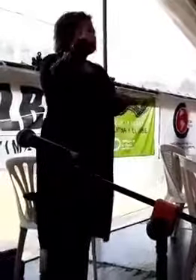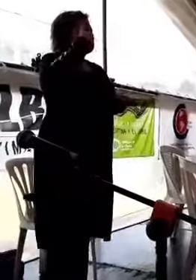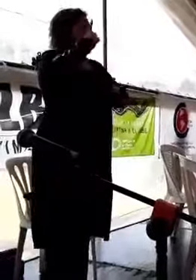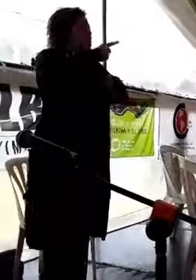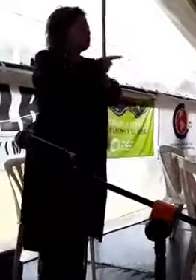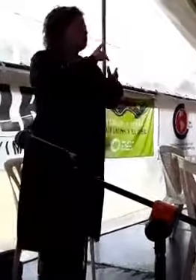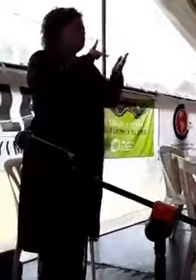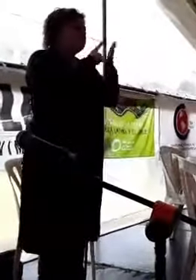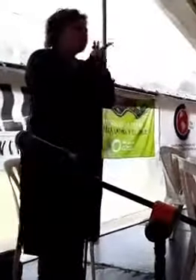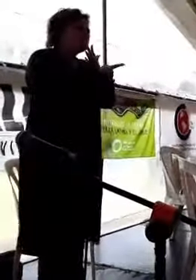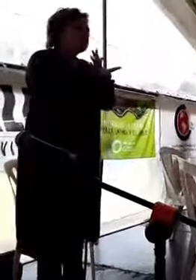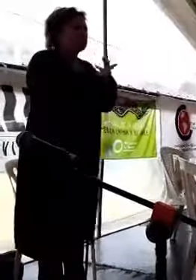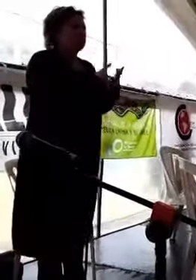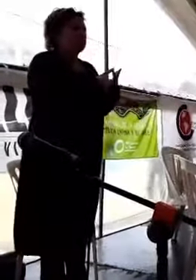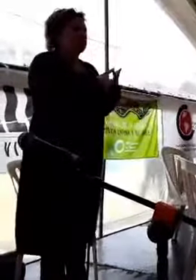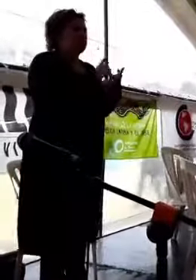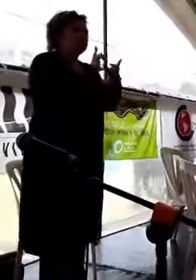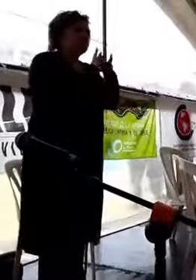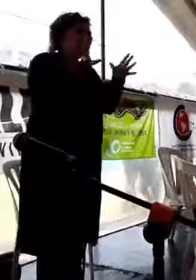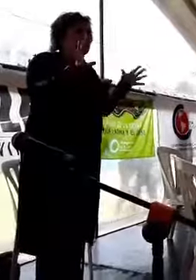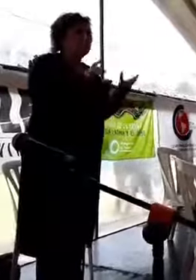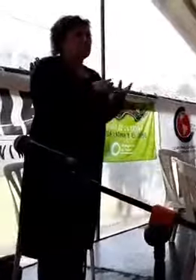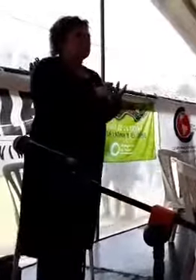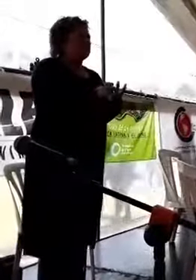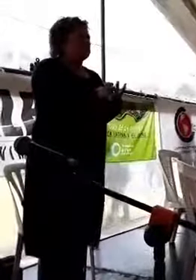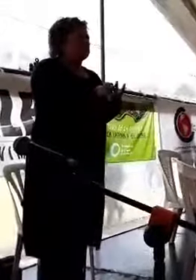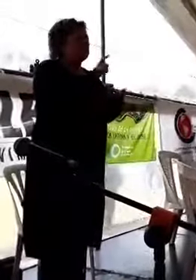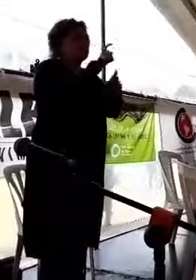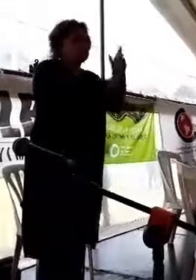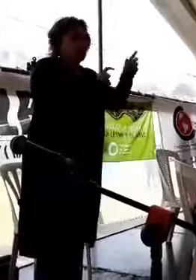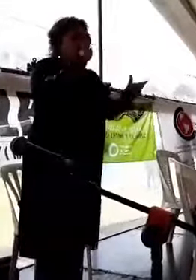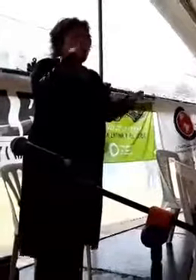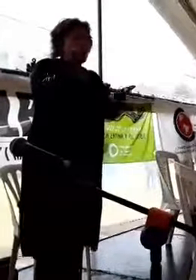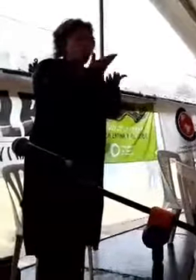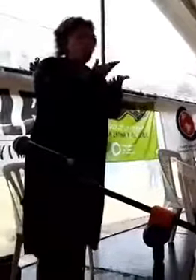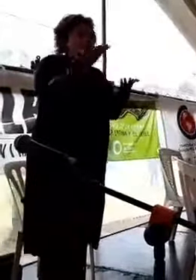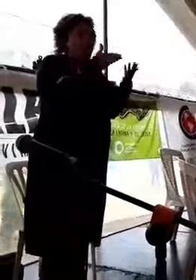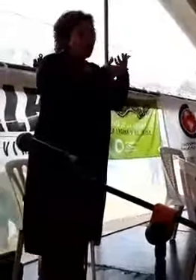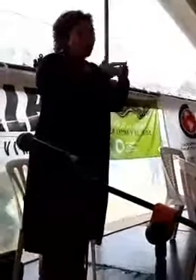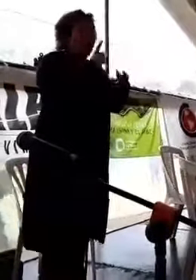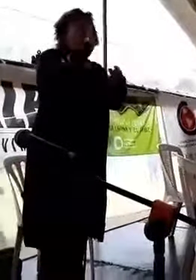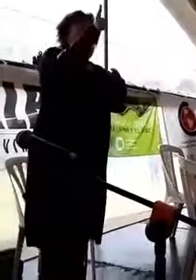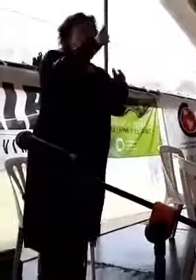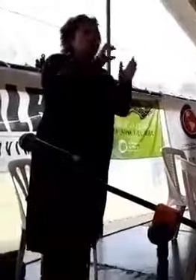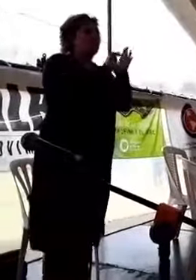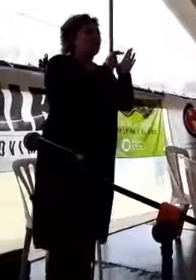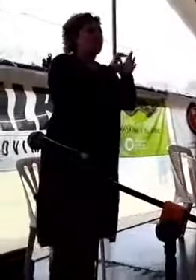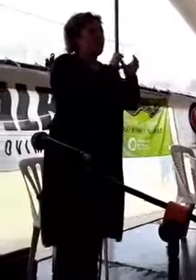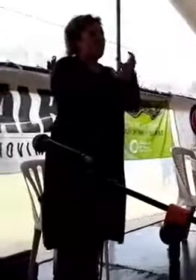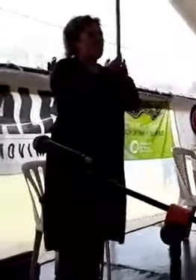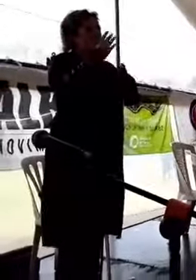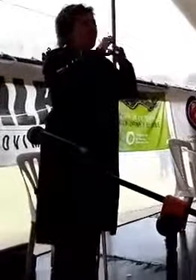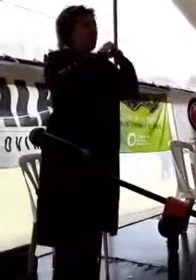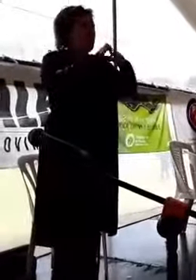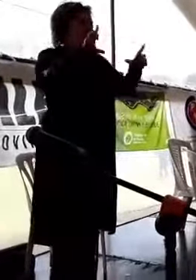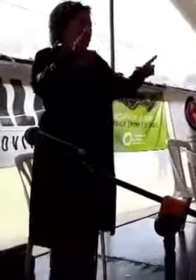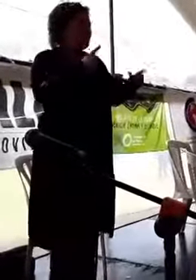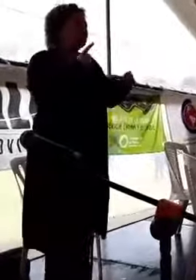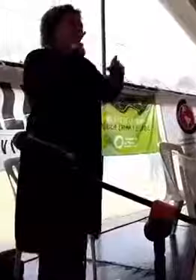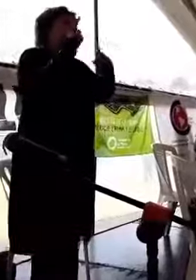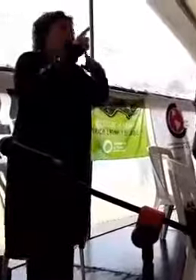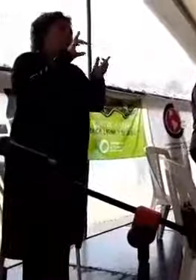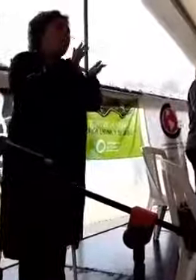torno a projetos democráticos, populares, antineoliberais e antiimperialistas.